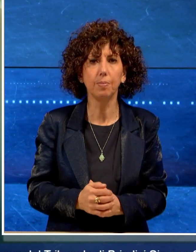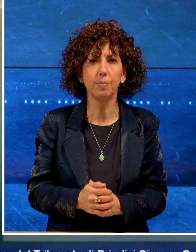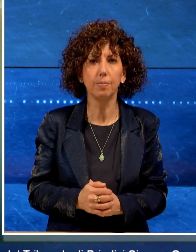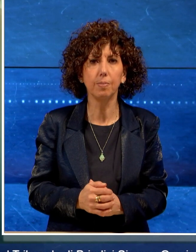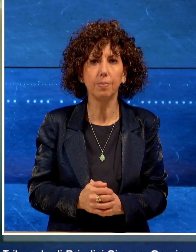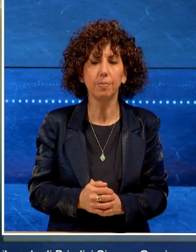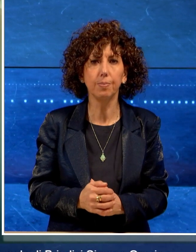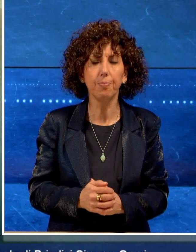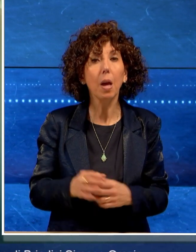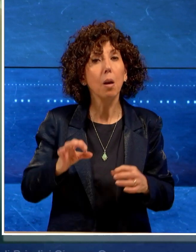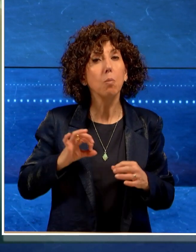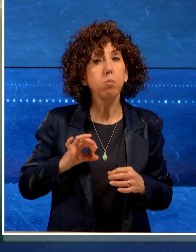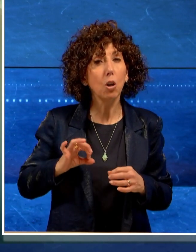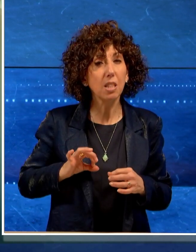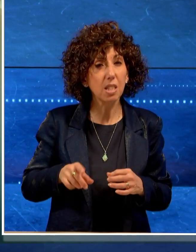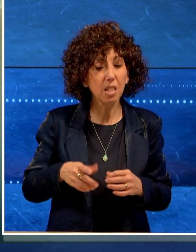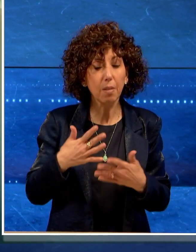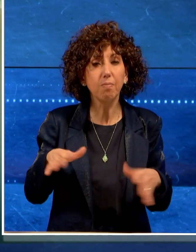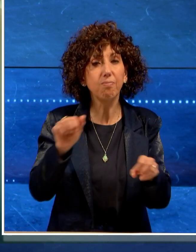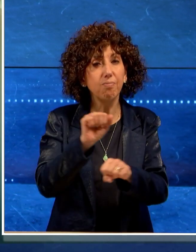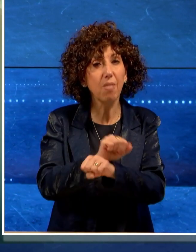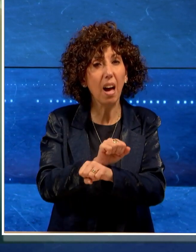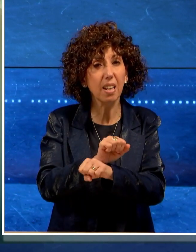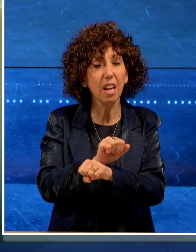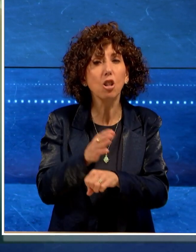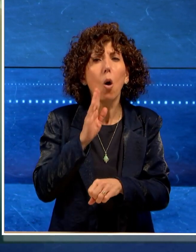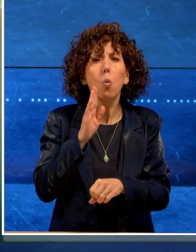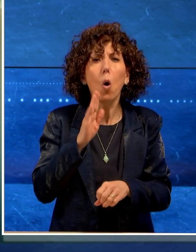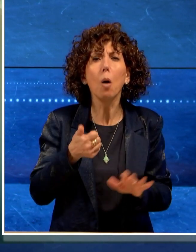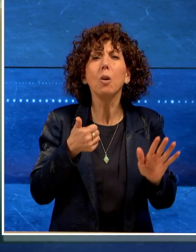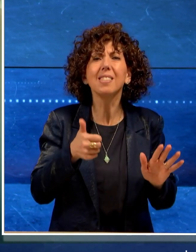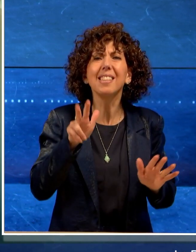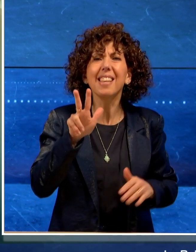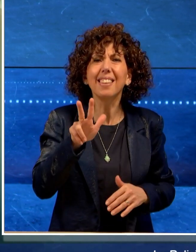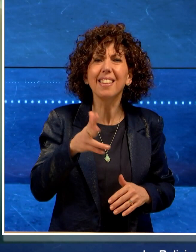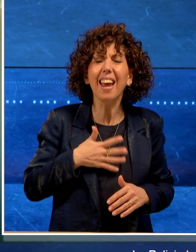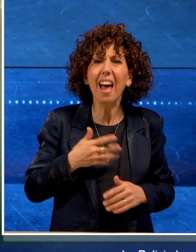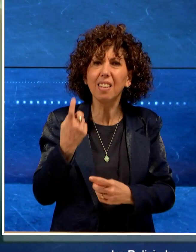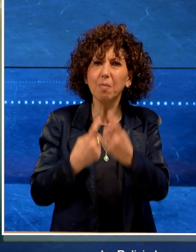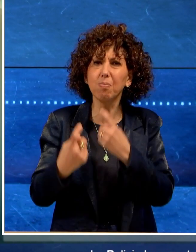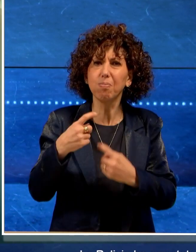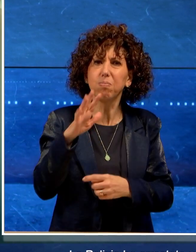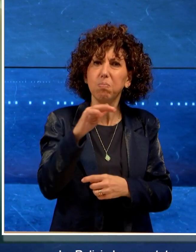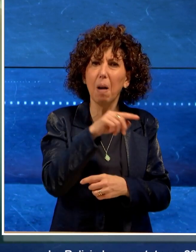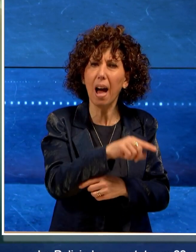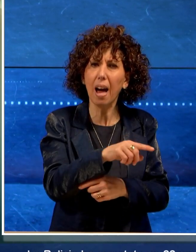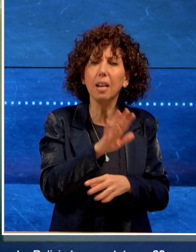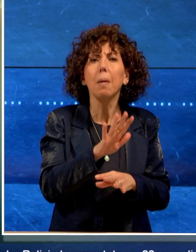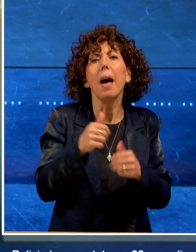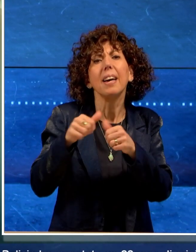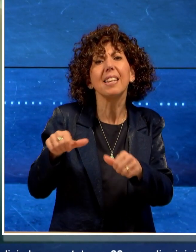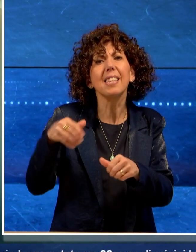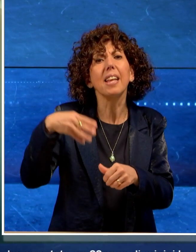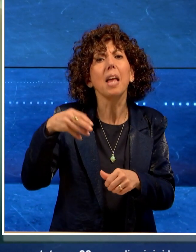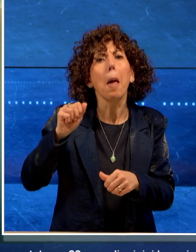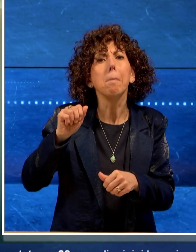La polizia ha arrestato un 63enne di origini baresi ma residente